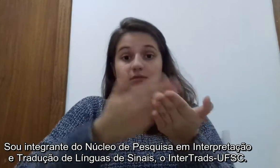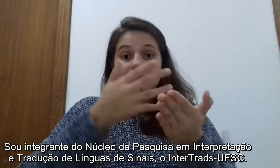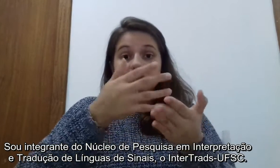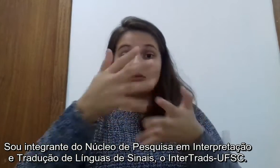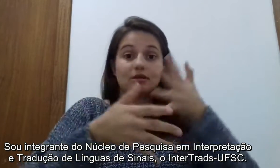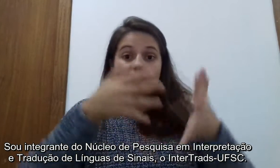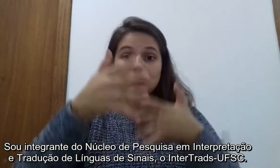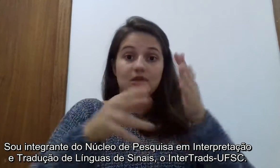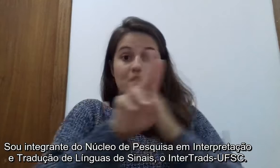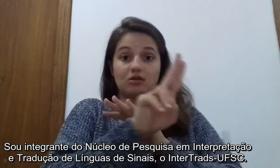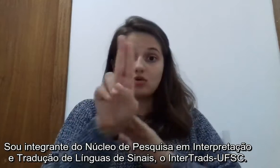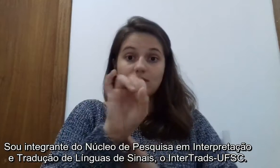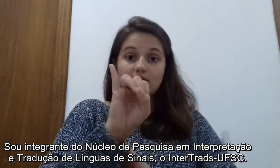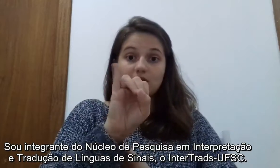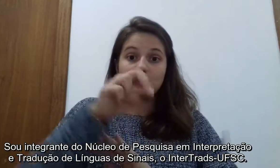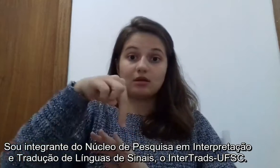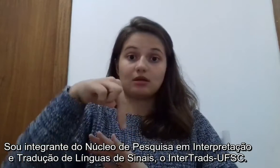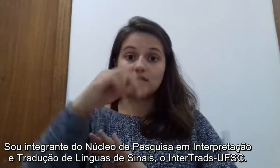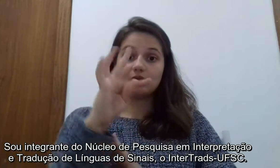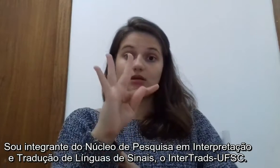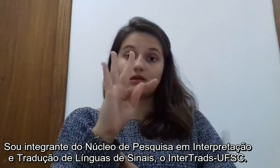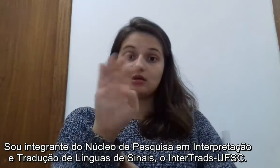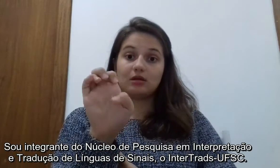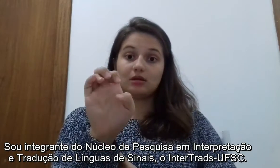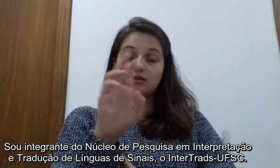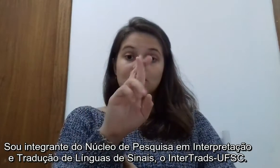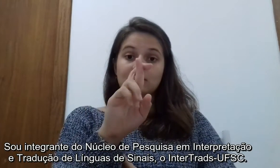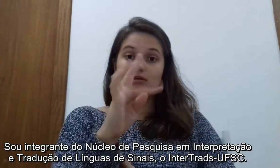Tradução de Línguas de Sinais, o Intertrades, aqui da UFSC.